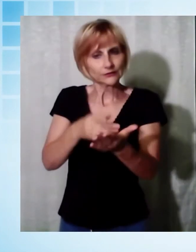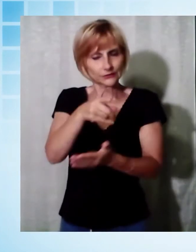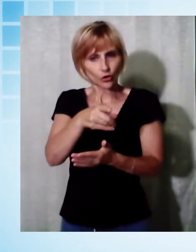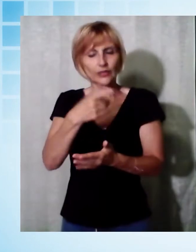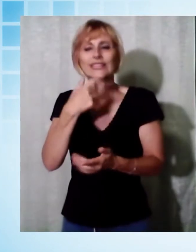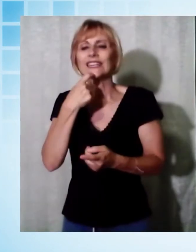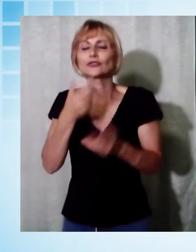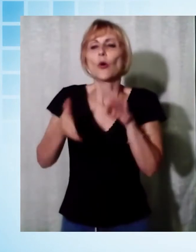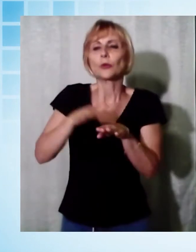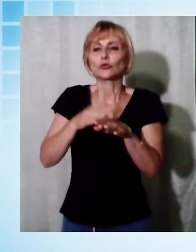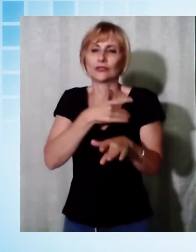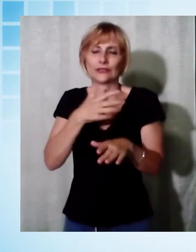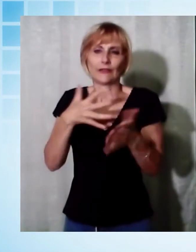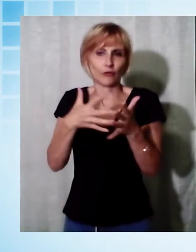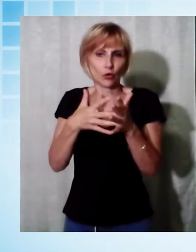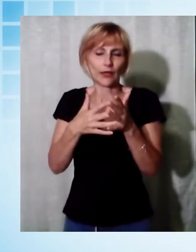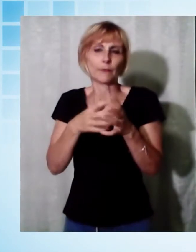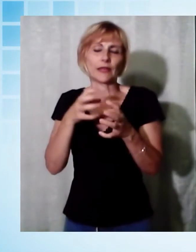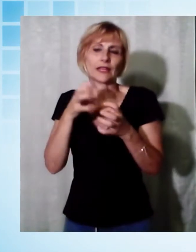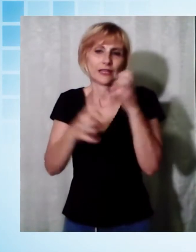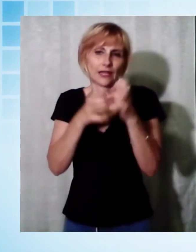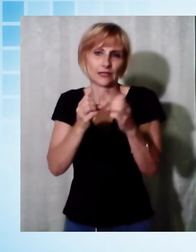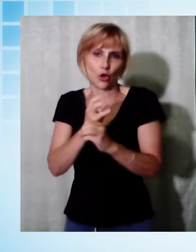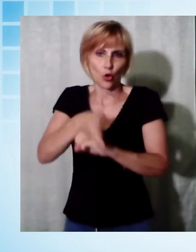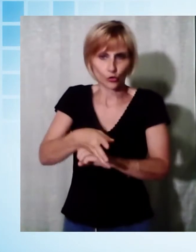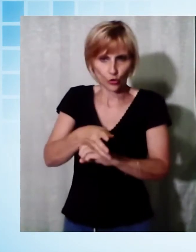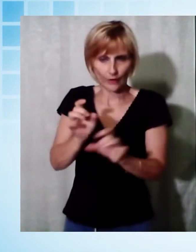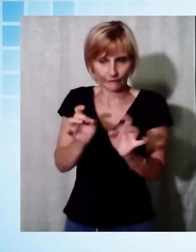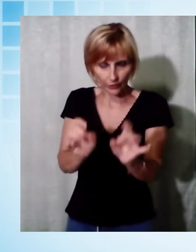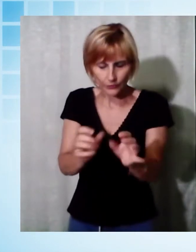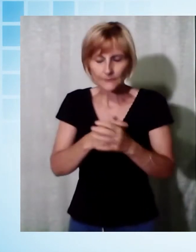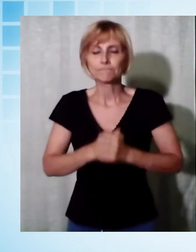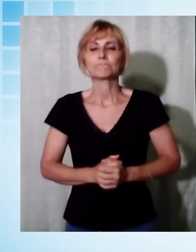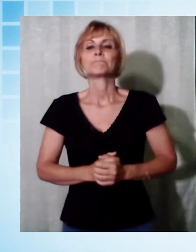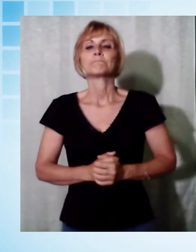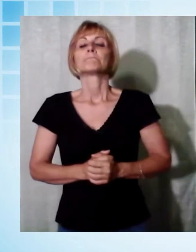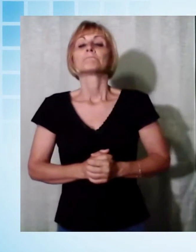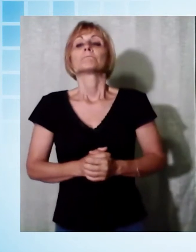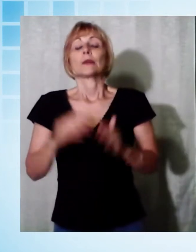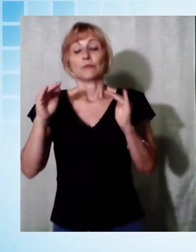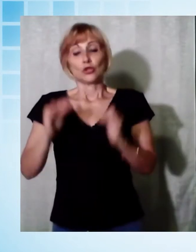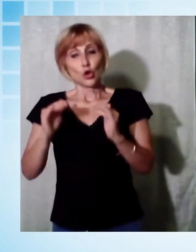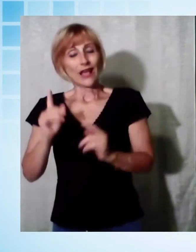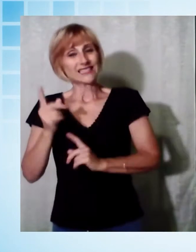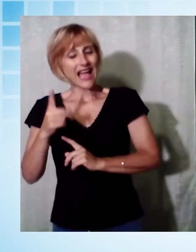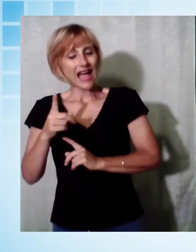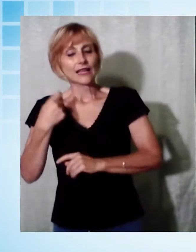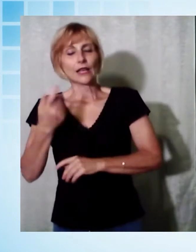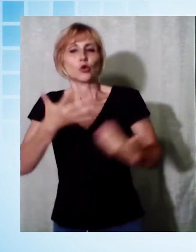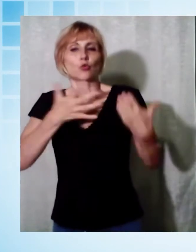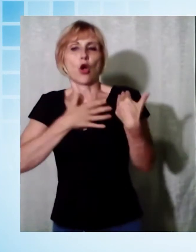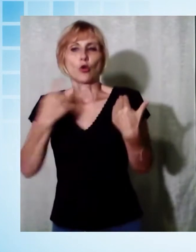crisi del coronavirus. Tra le obiezioni sollevate dalla minoranza anche quella del ruolo del Presidente del Consiglio Comunale,